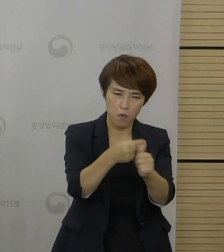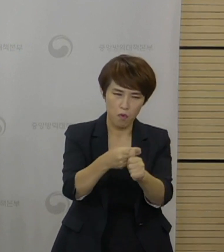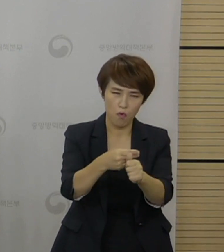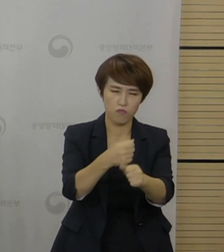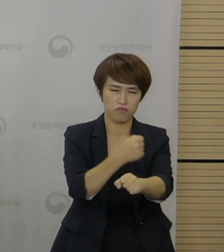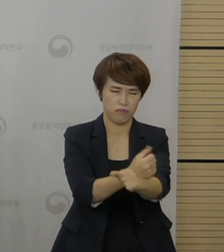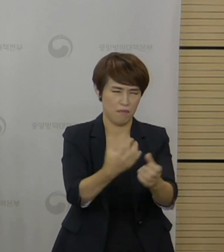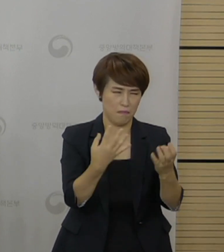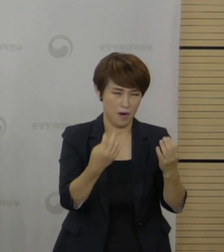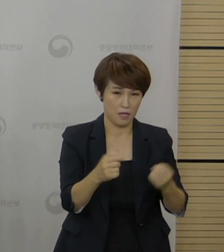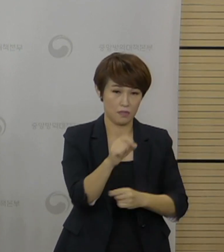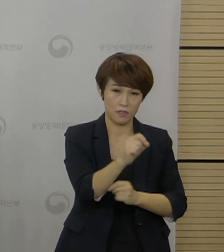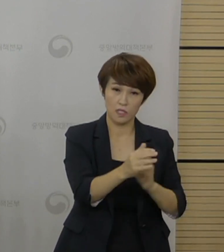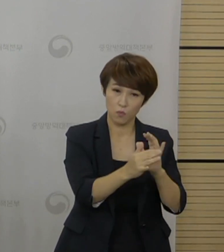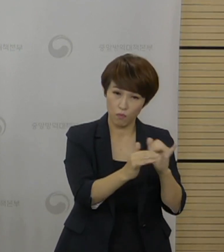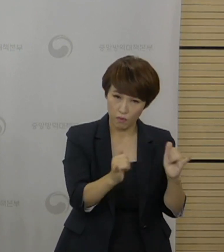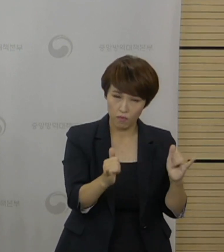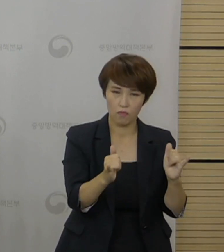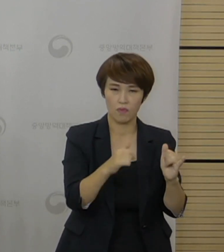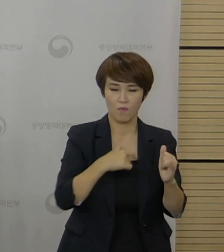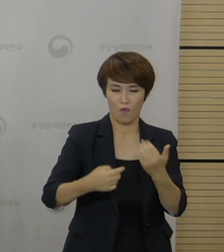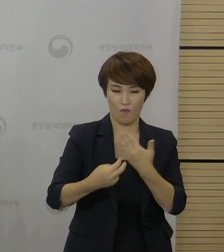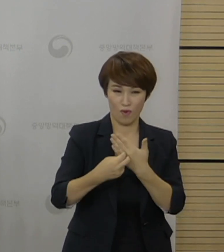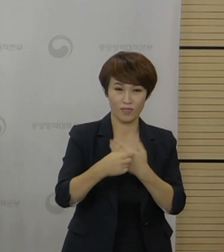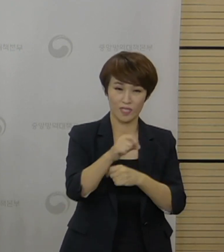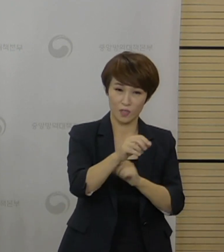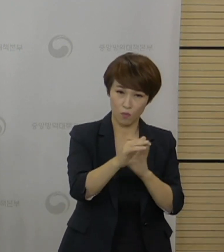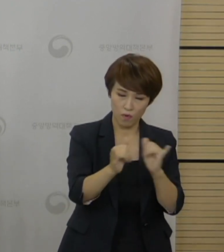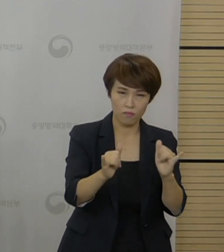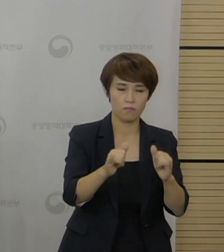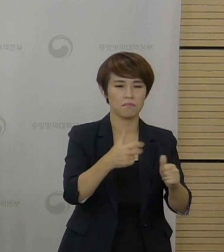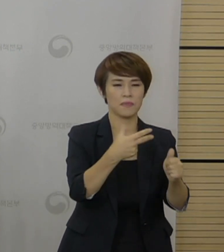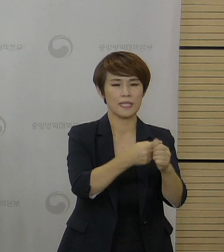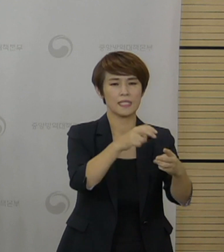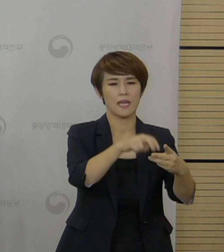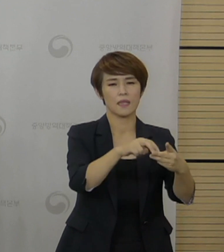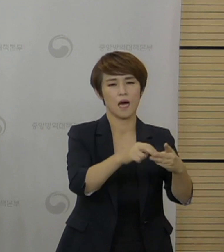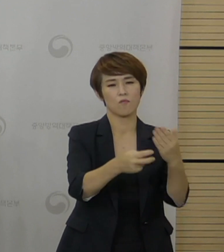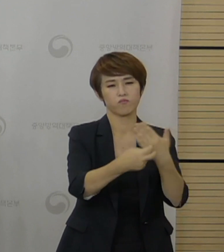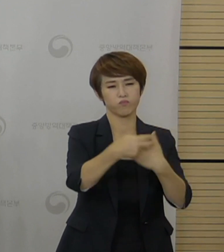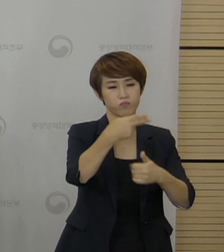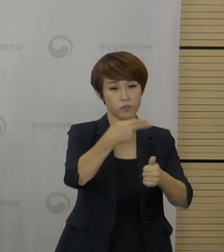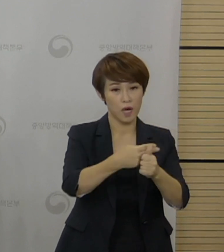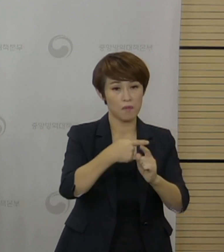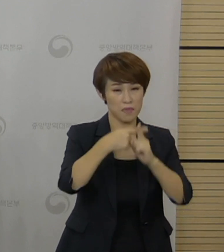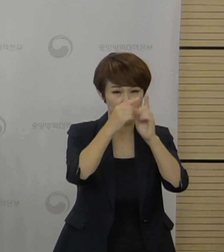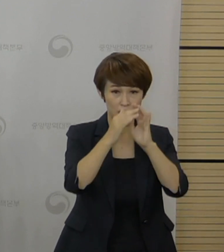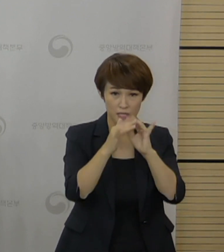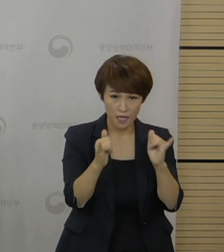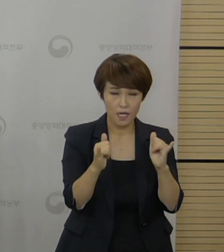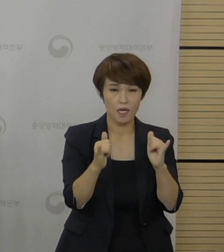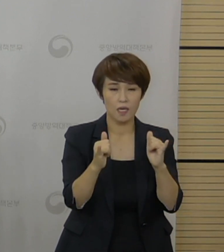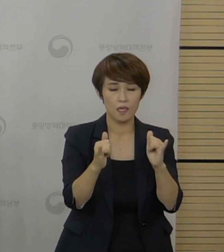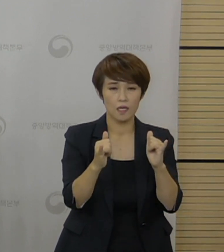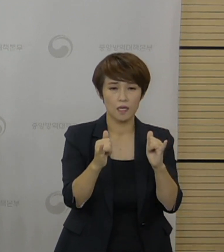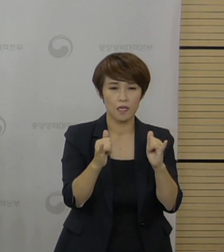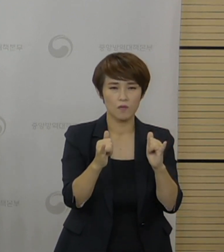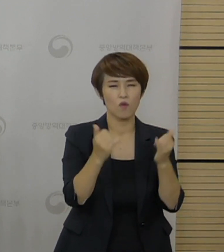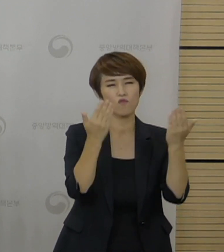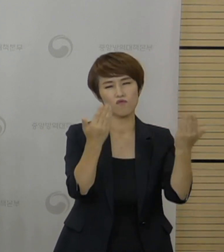보건소 직원들과 또 예방접종센터의 의료진들에게 일정하게 여건에 맞게